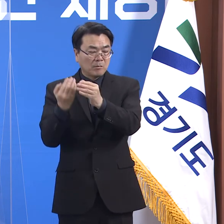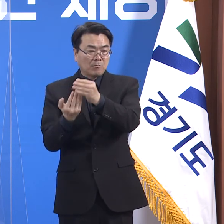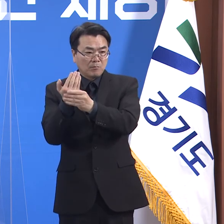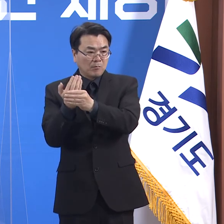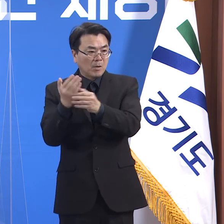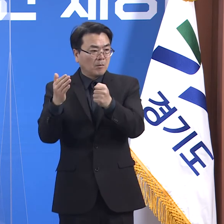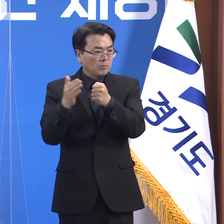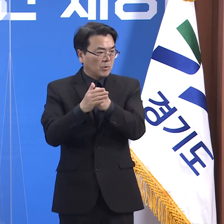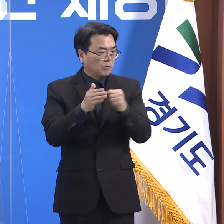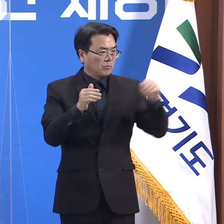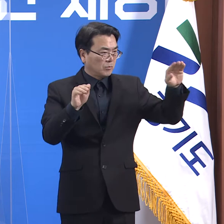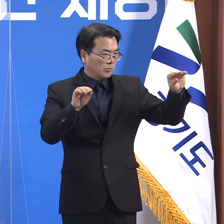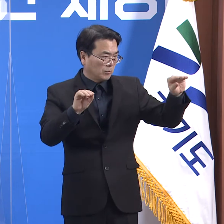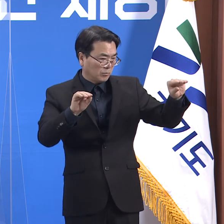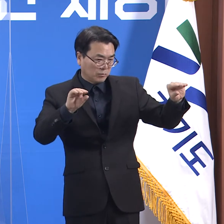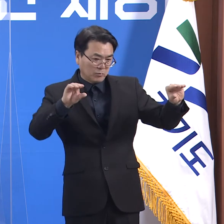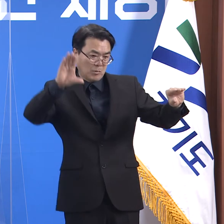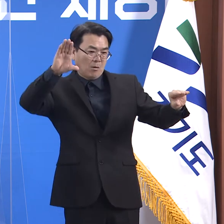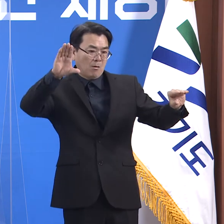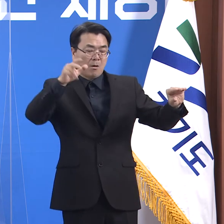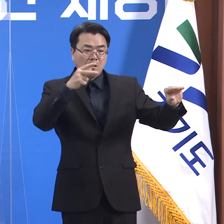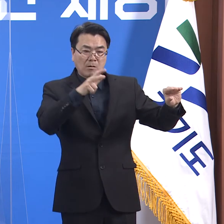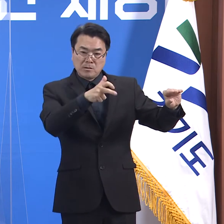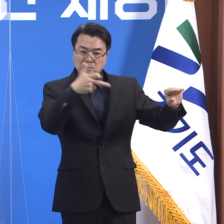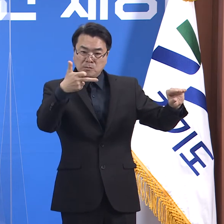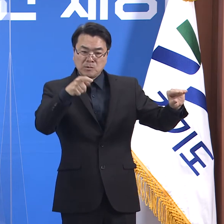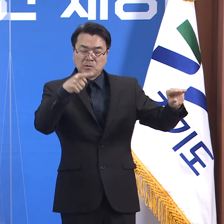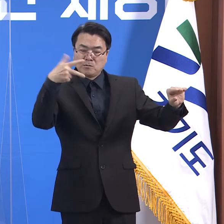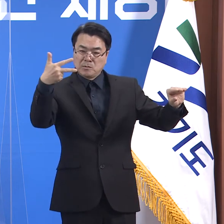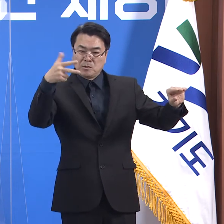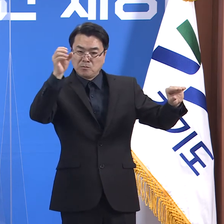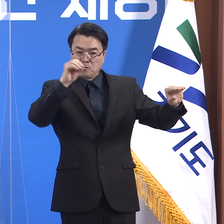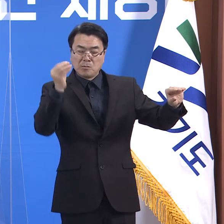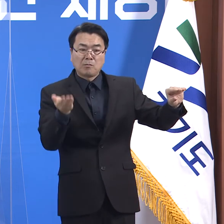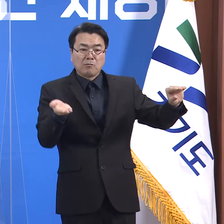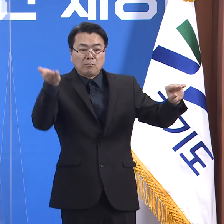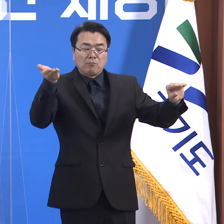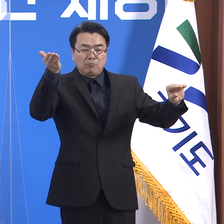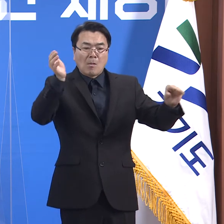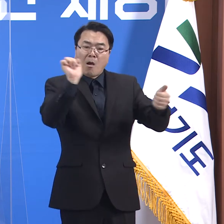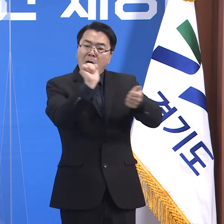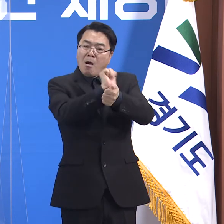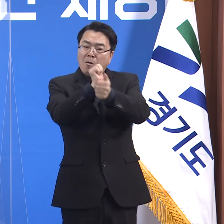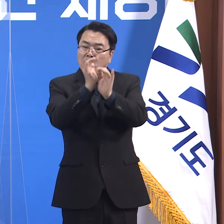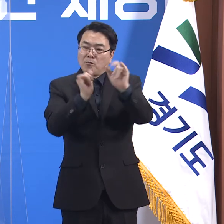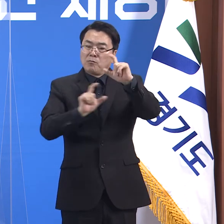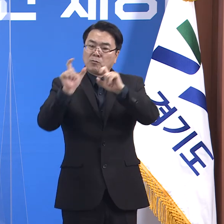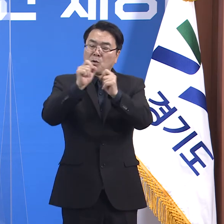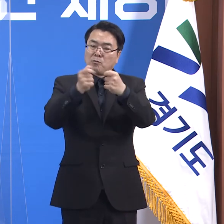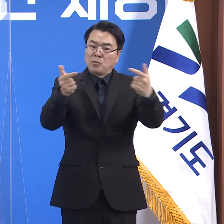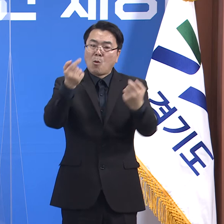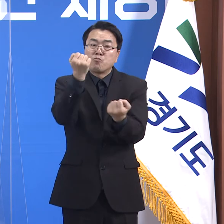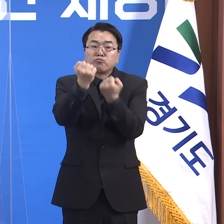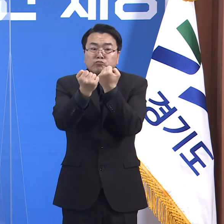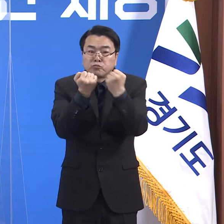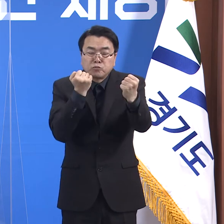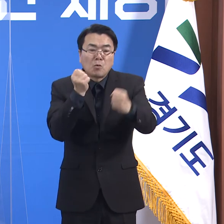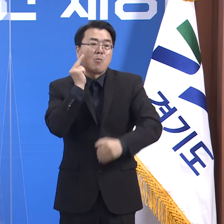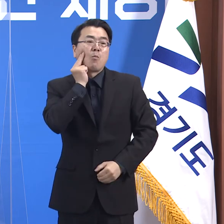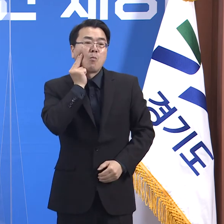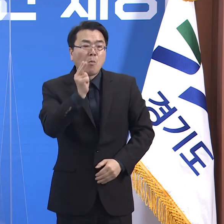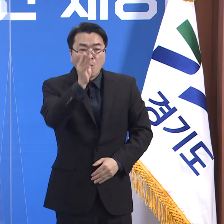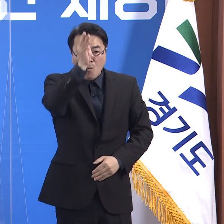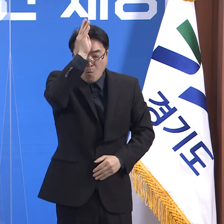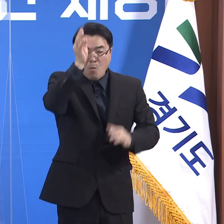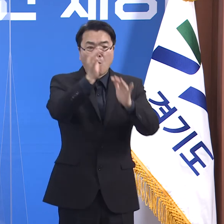17.7% 증가했습니다. 감염자 수가 늘었음에도 중환자 병상 가동률은 앞에